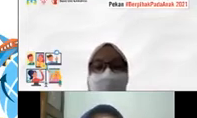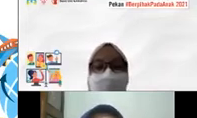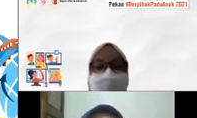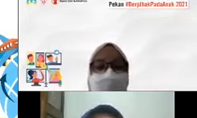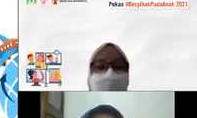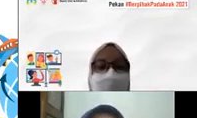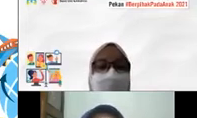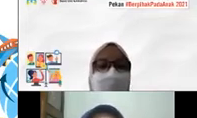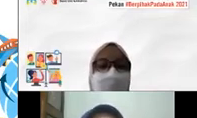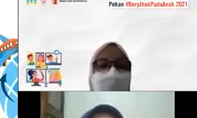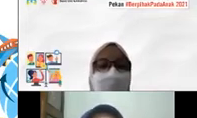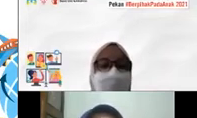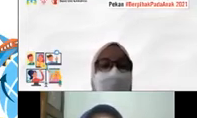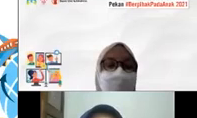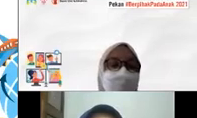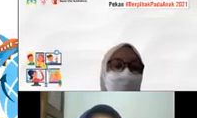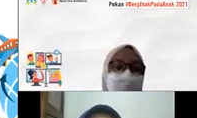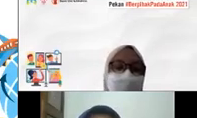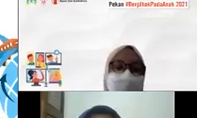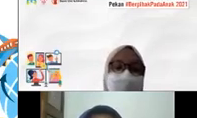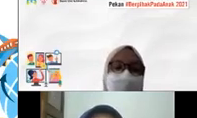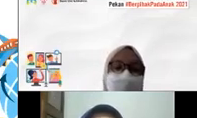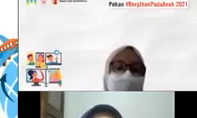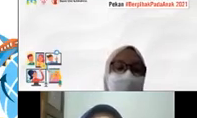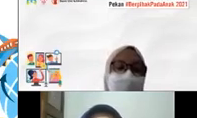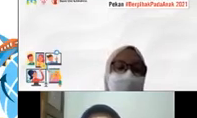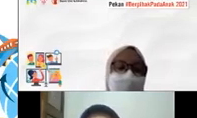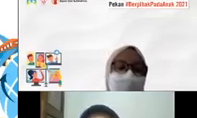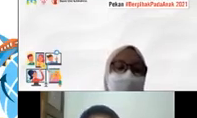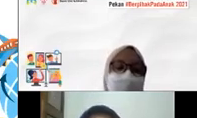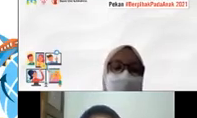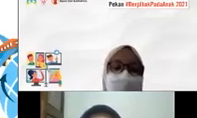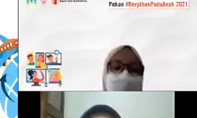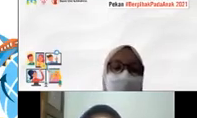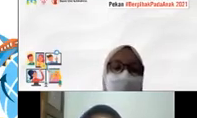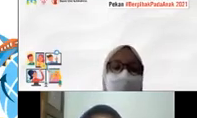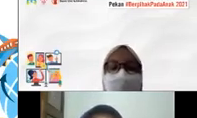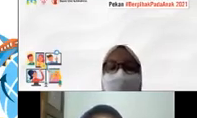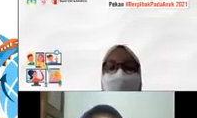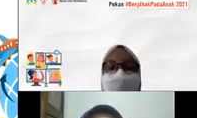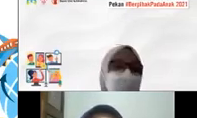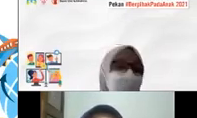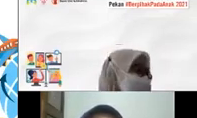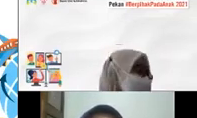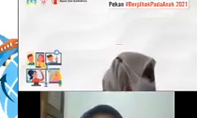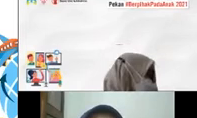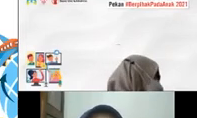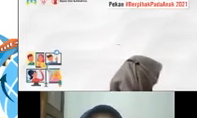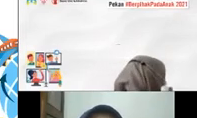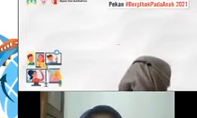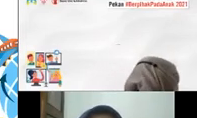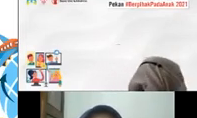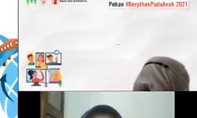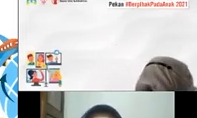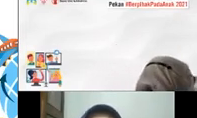berakhirnya perbudakan di benua Eropa Jadi pada saat itu civilisation memang tercatatnya baru